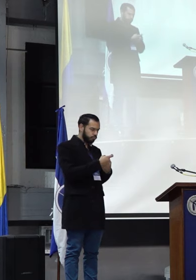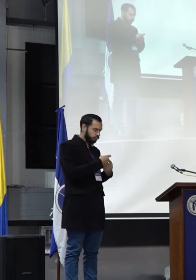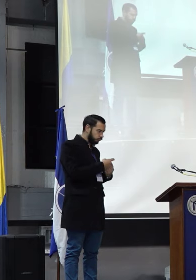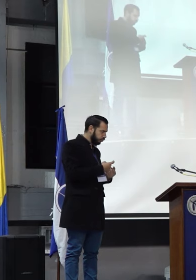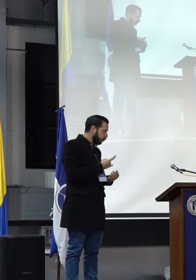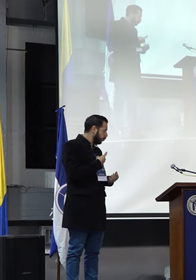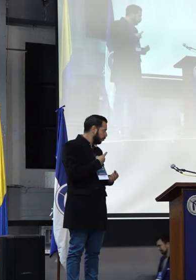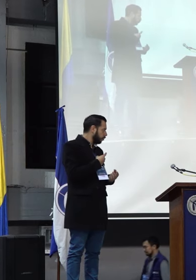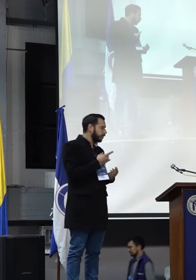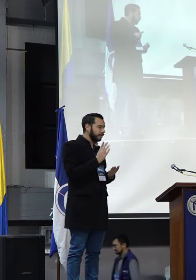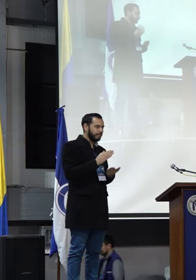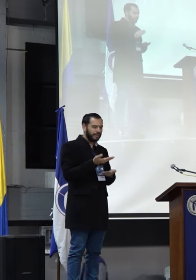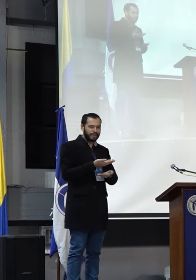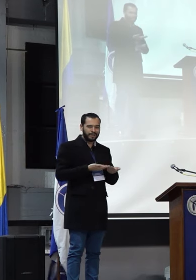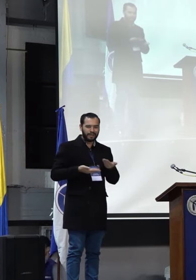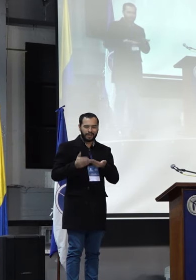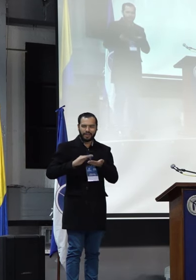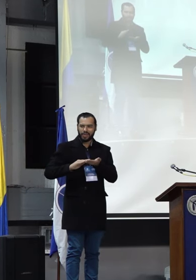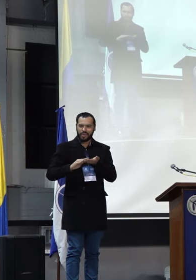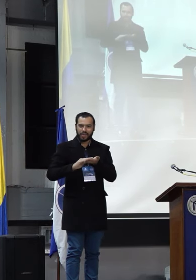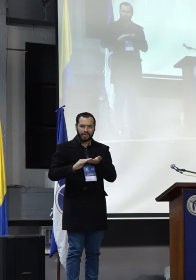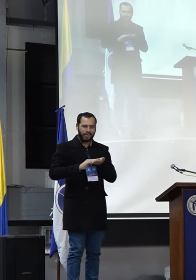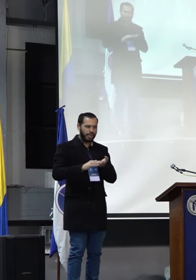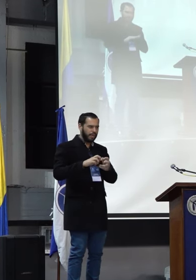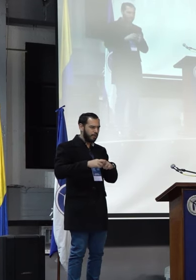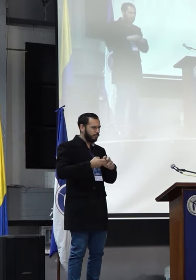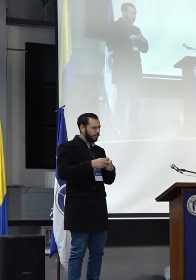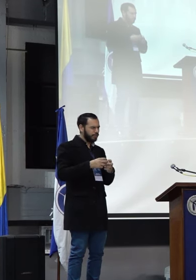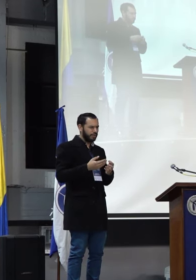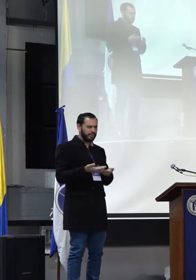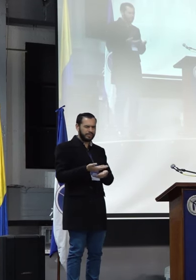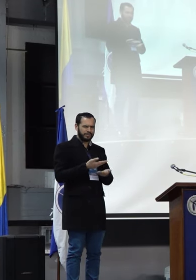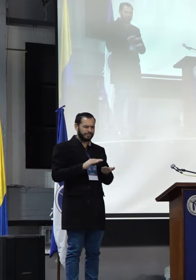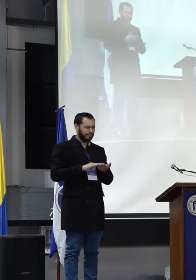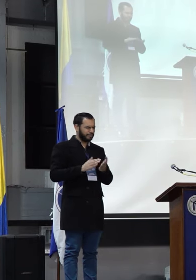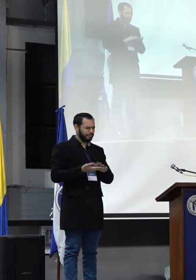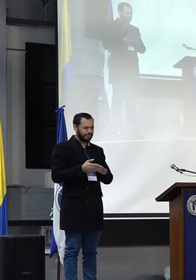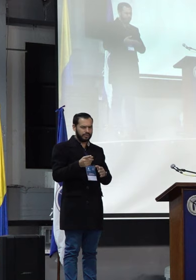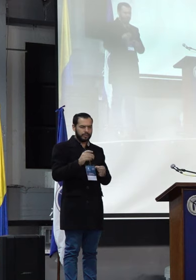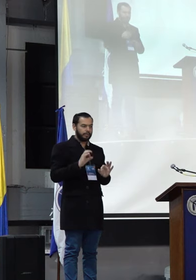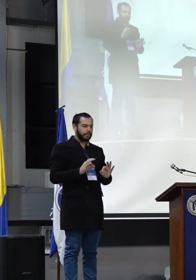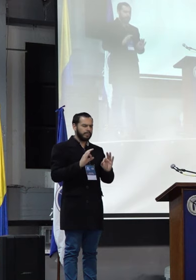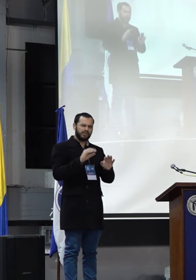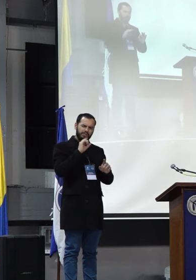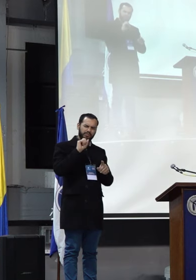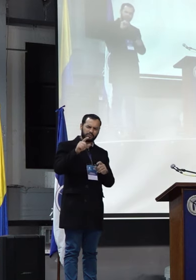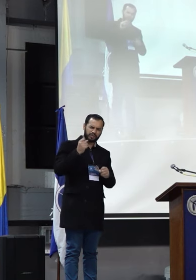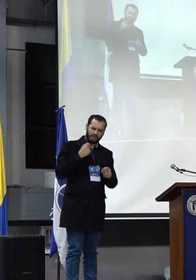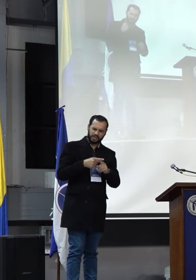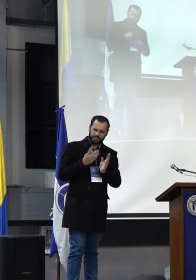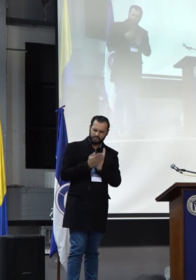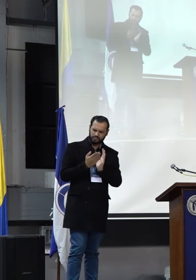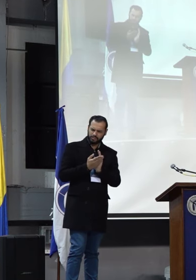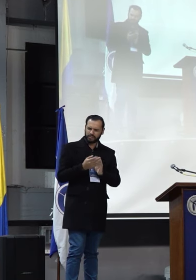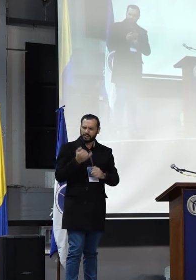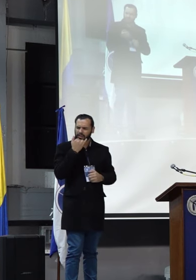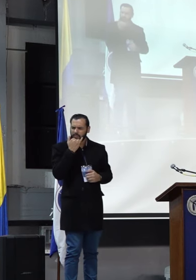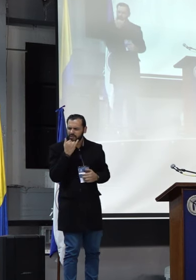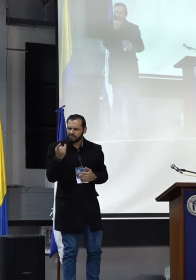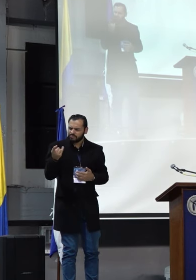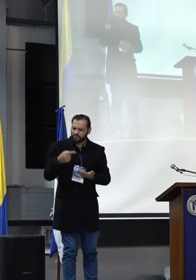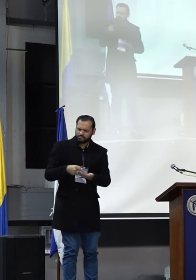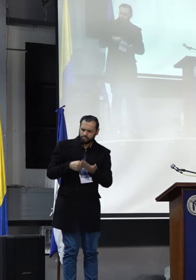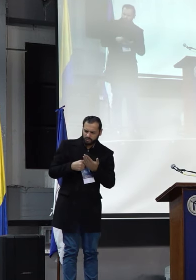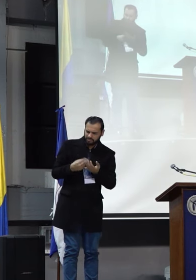otros problemas de convivencia que al interior de la universidad se están dando. Desde bienestar también hay que preguntarle al egresado qué nos puede ofrecer.